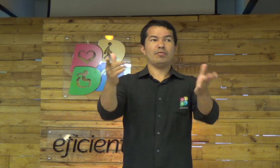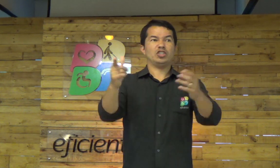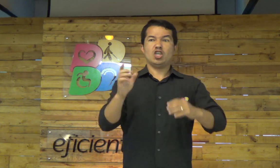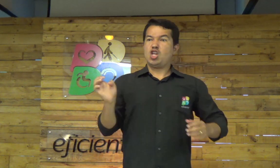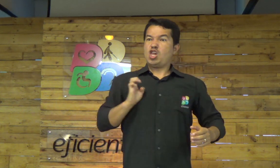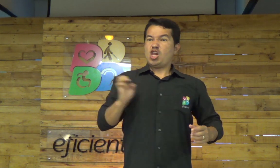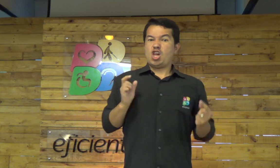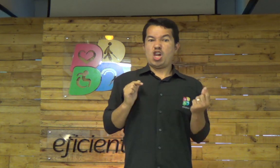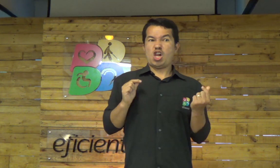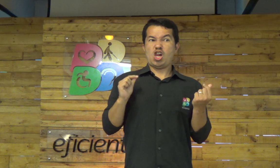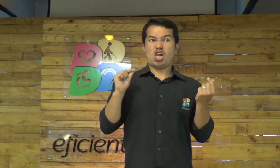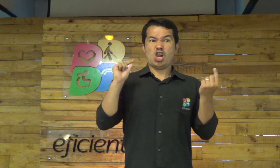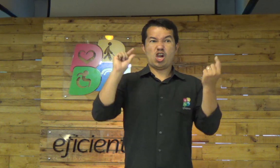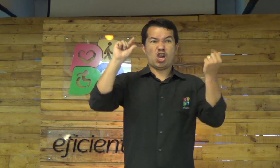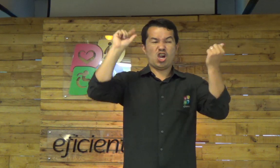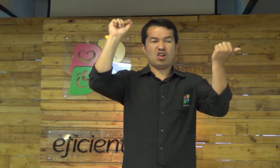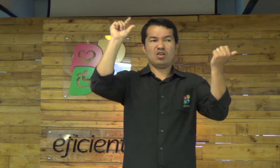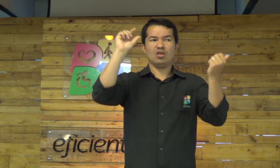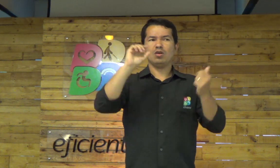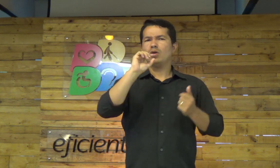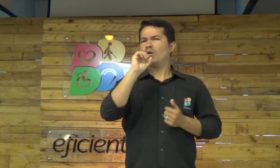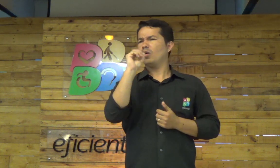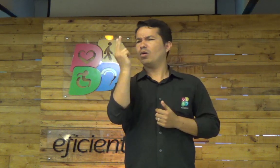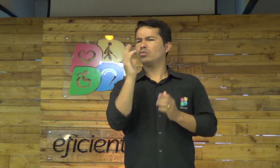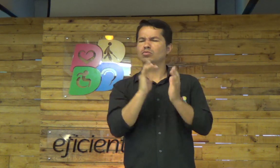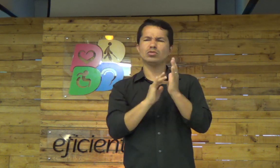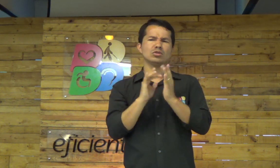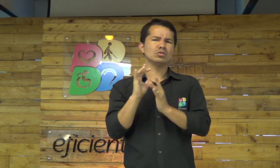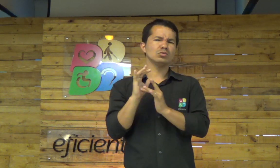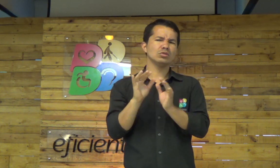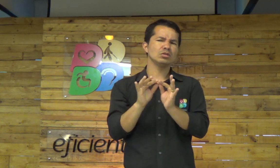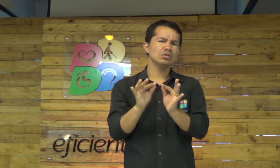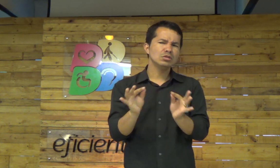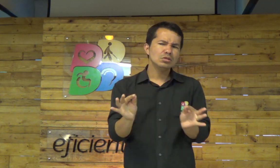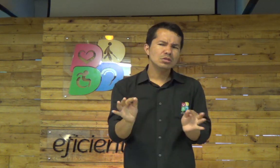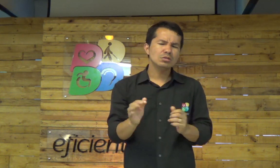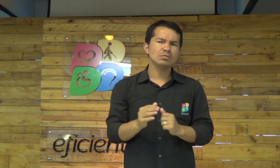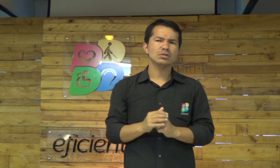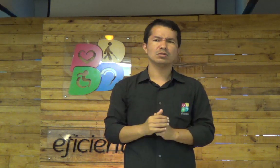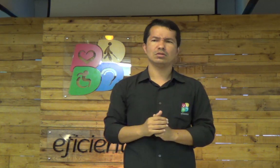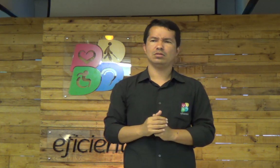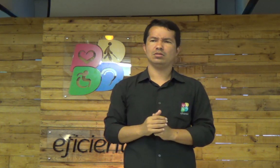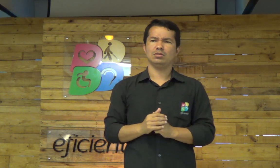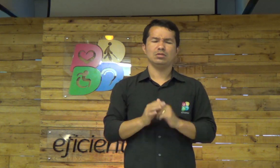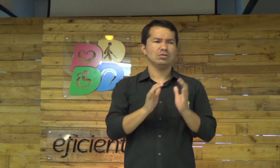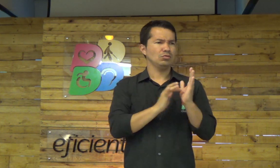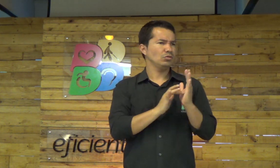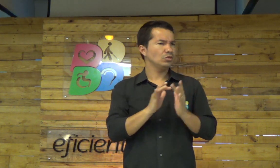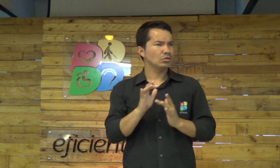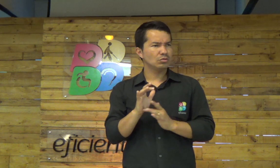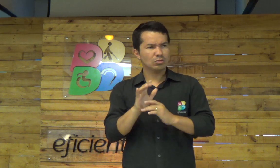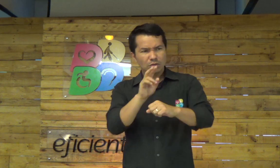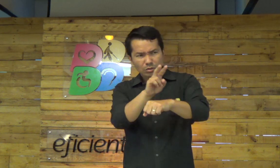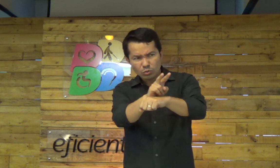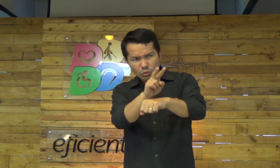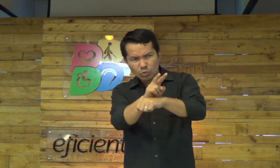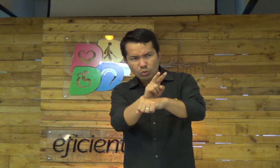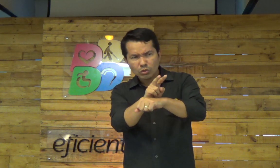O Jesus que quer te dar saúde, quer te dar riquezas, ou no Jesus simples? Um Jesus que